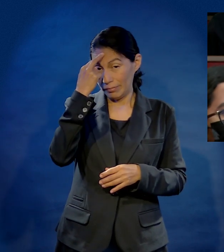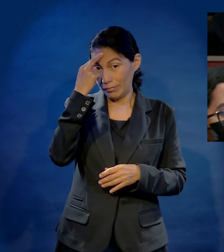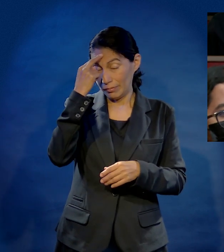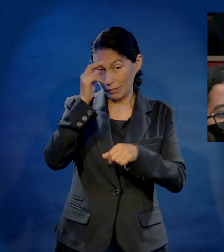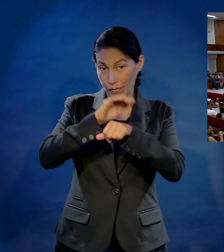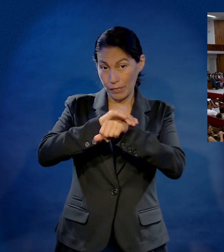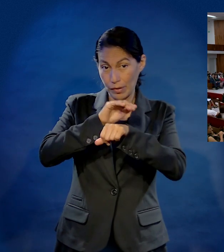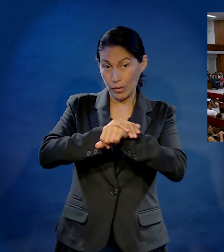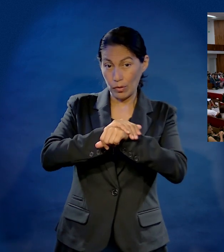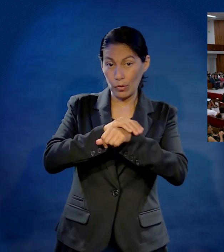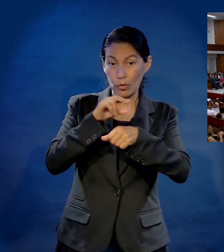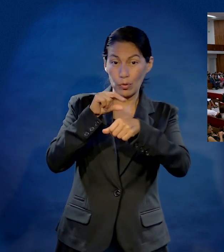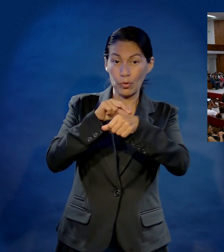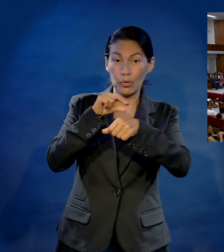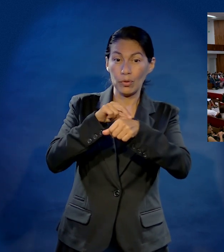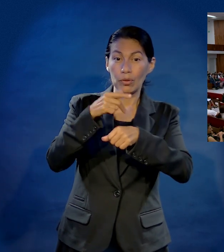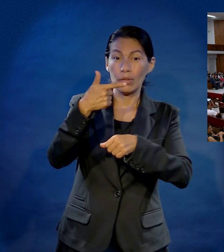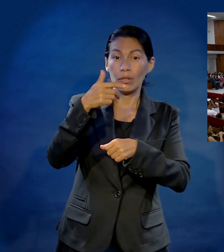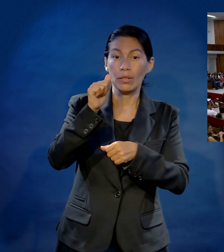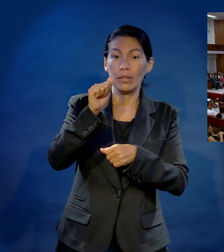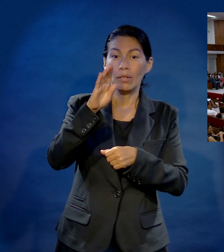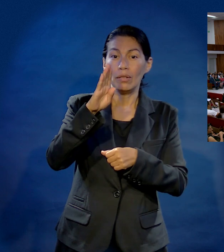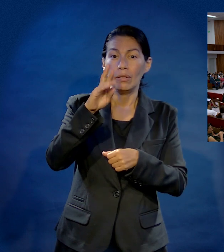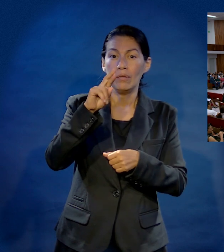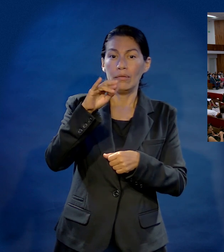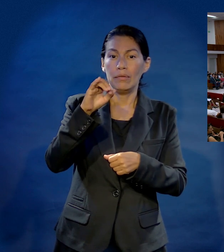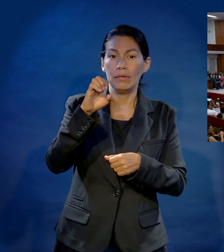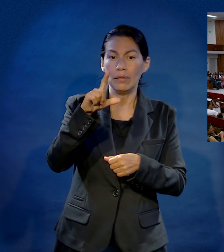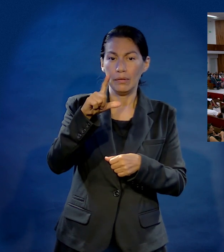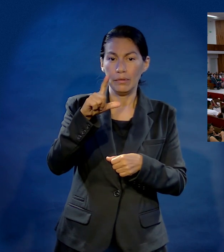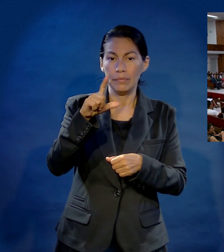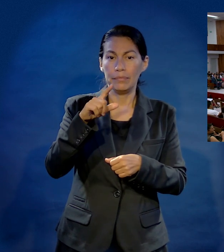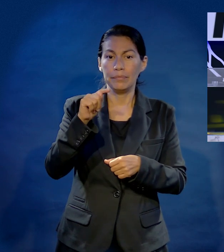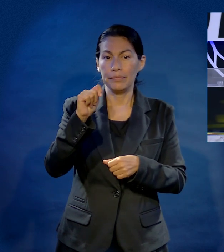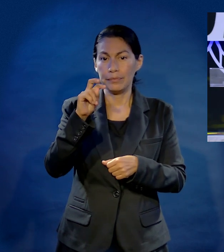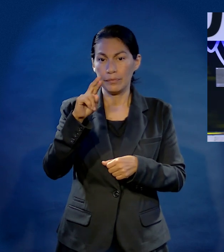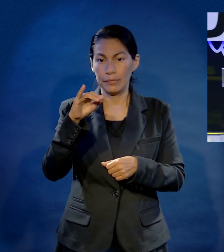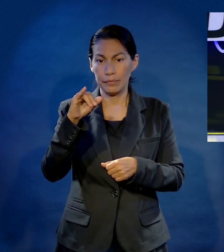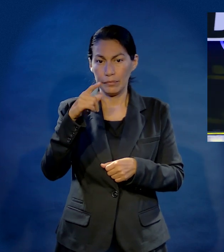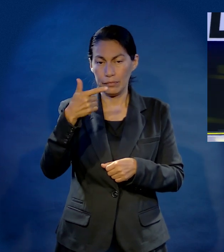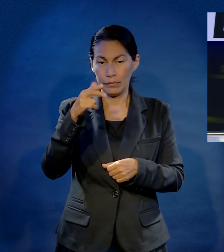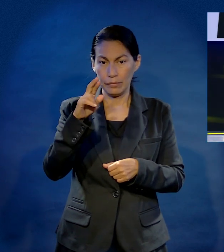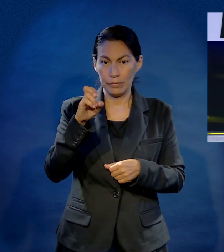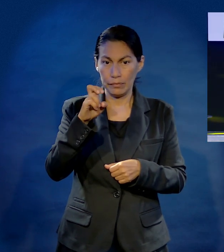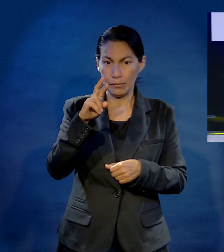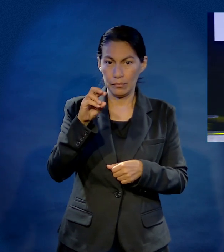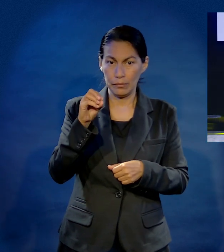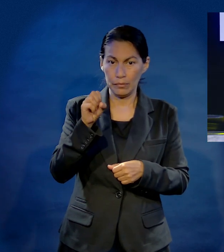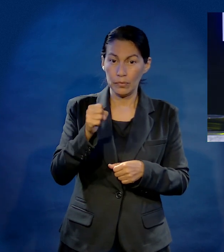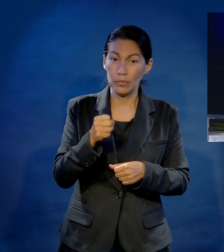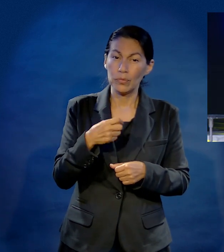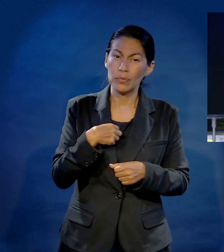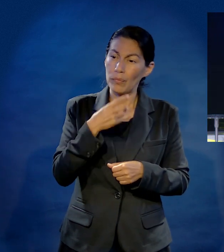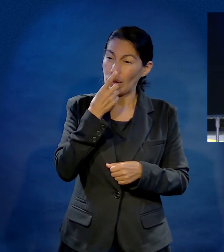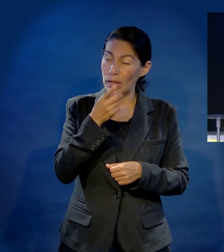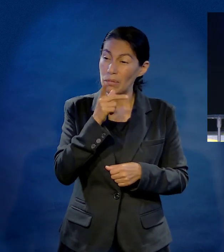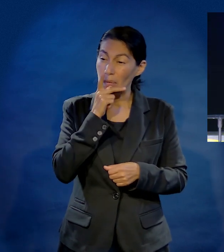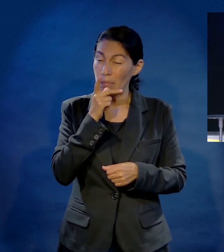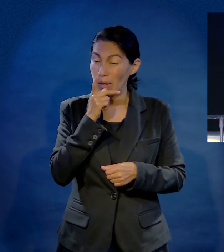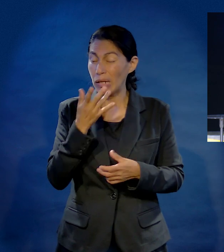a un amigo muy querido, el doctor Gabriel Trigueros, en Guadalajara, que me estaba ayudando a la distancia con el seguimiento. Y cuando yo